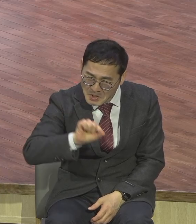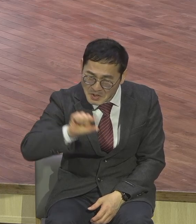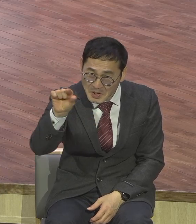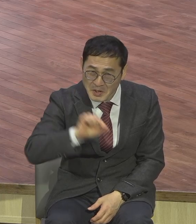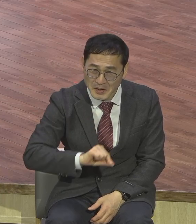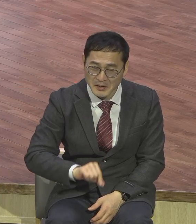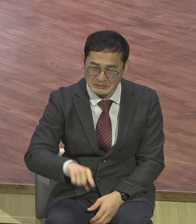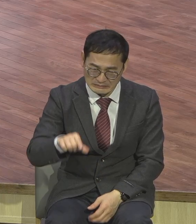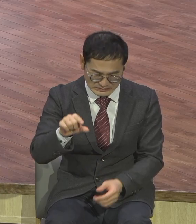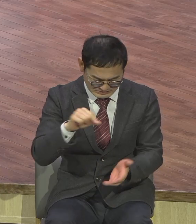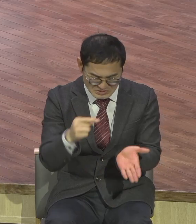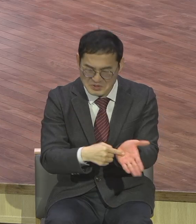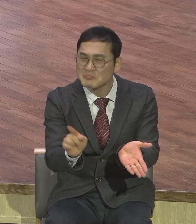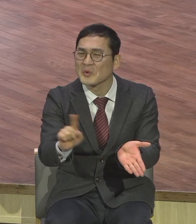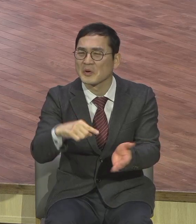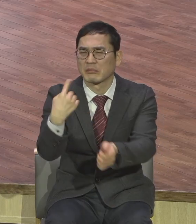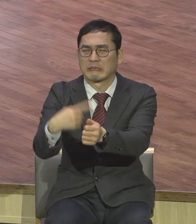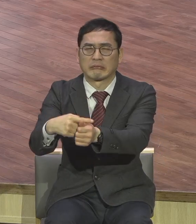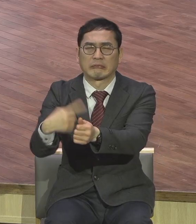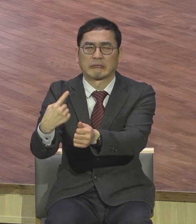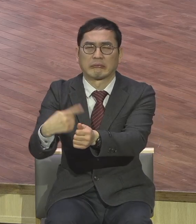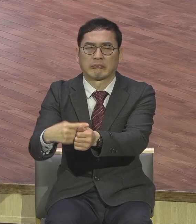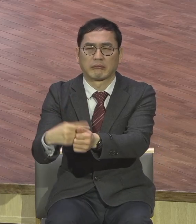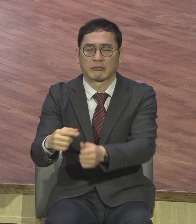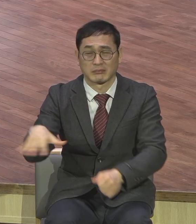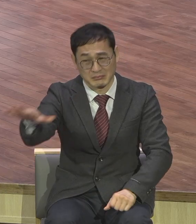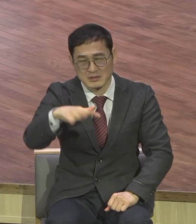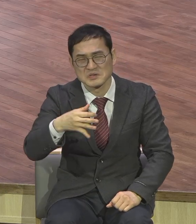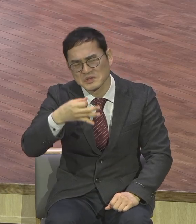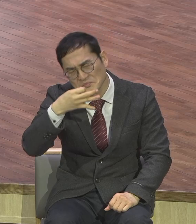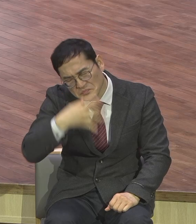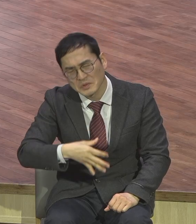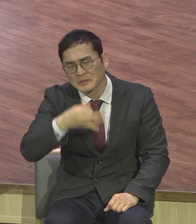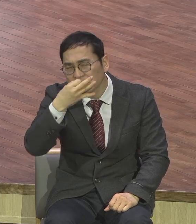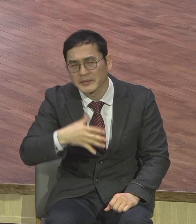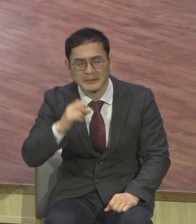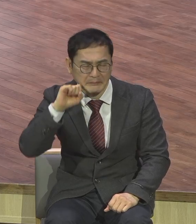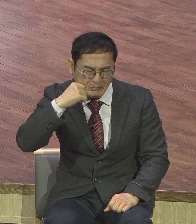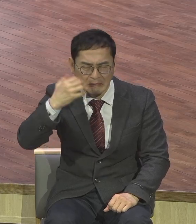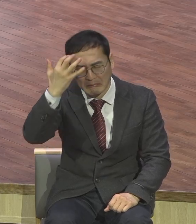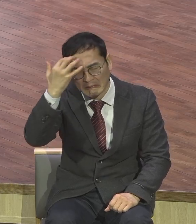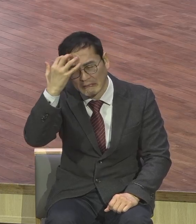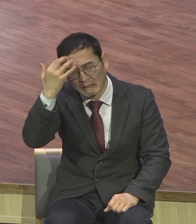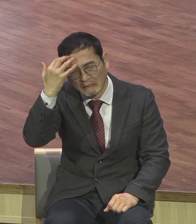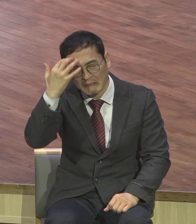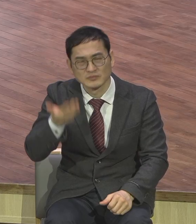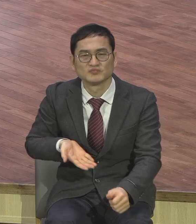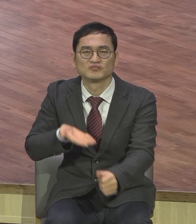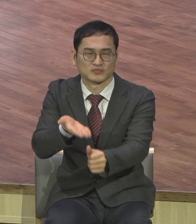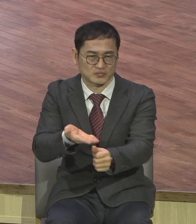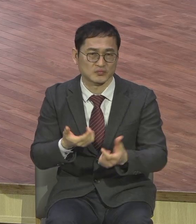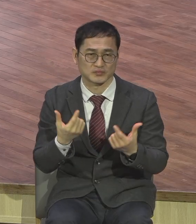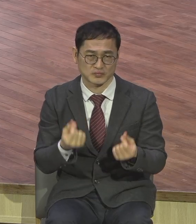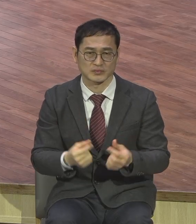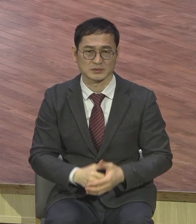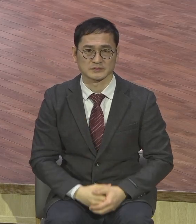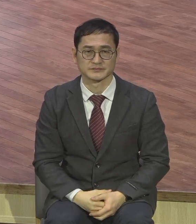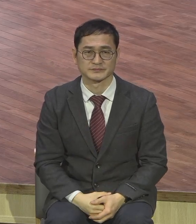가족들을 힘들게 하죠 공동체를 힘들게 하죠 좋은 분위기를 꼭 깹니다 꼭 그 좋은 천국